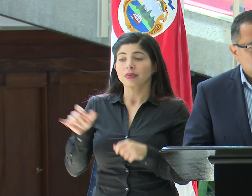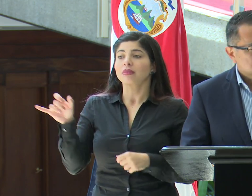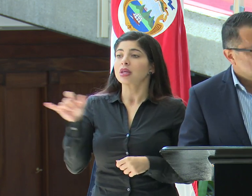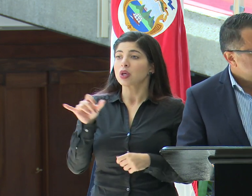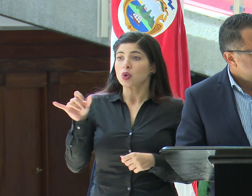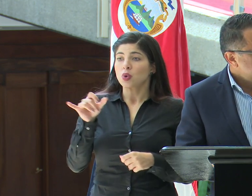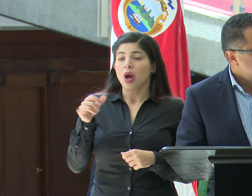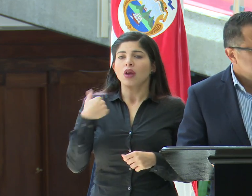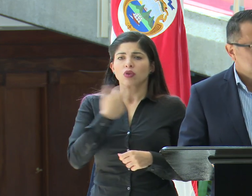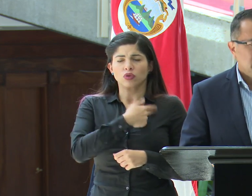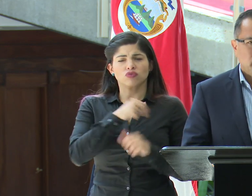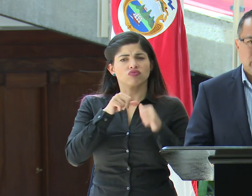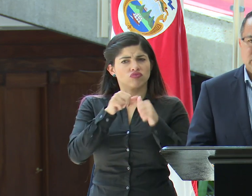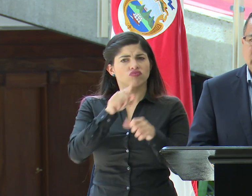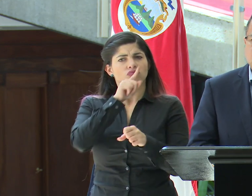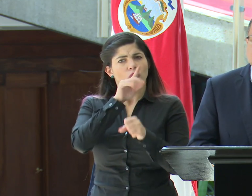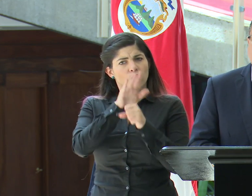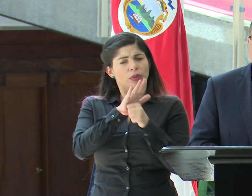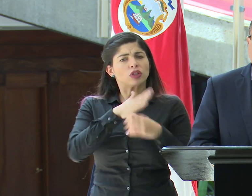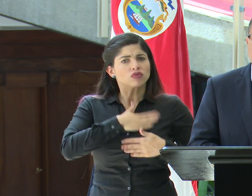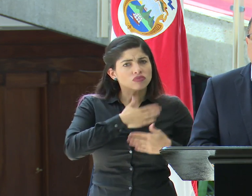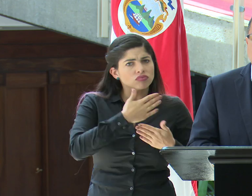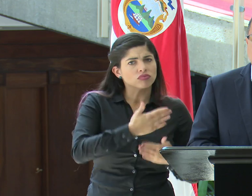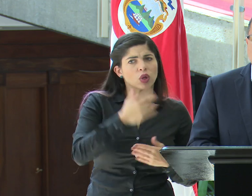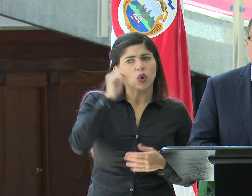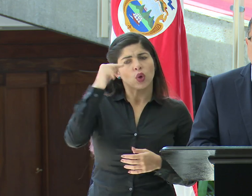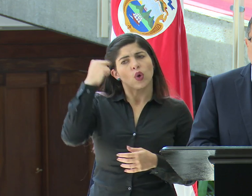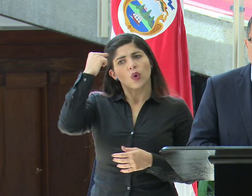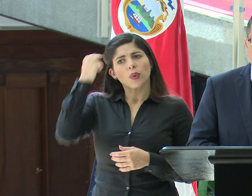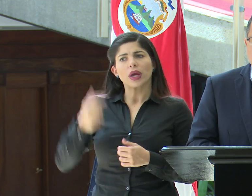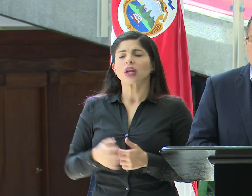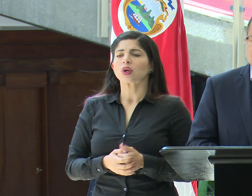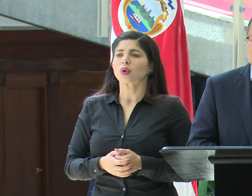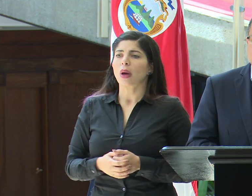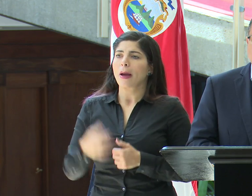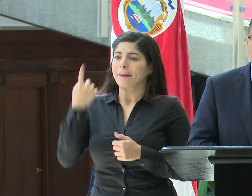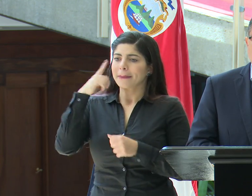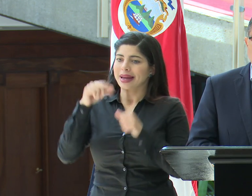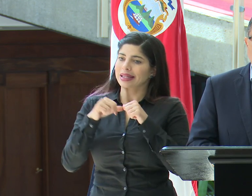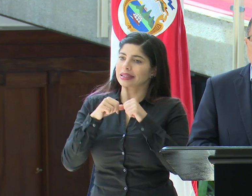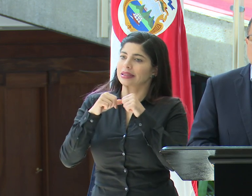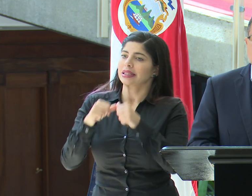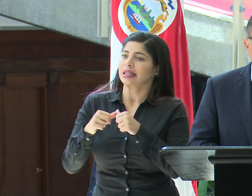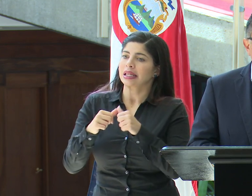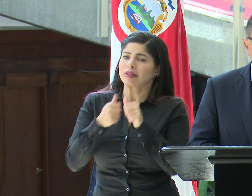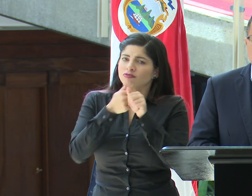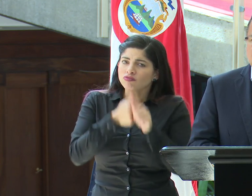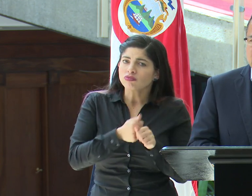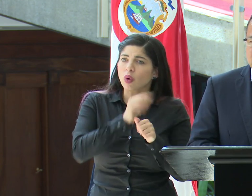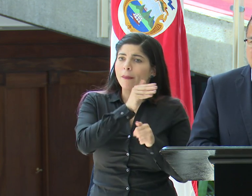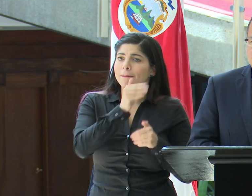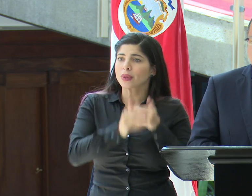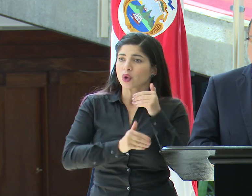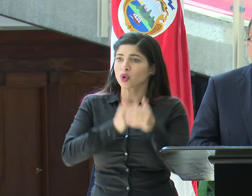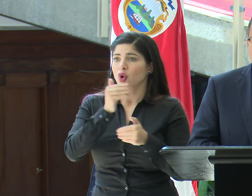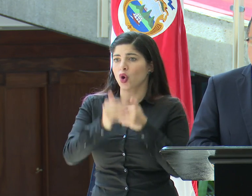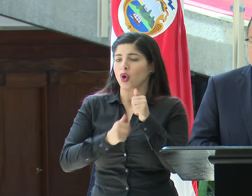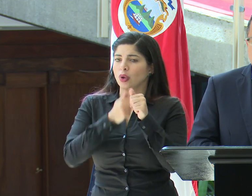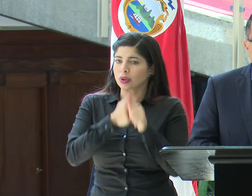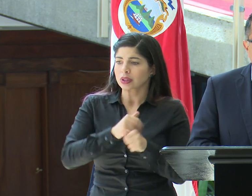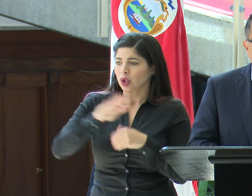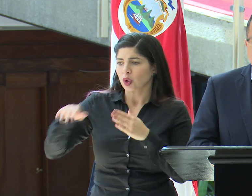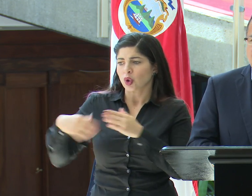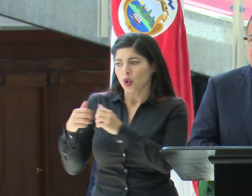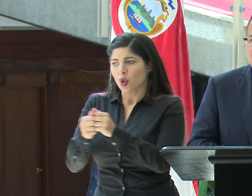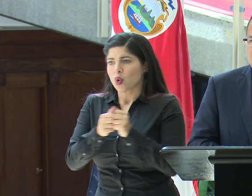Igualmente, nuestro compromiso y ponernos a disposición del gobierno de la República para seguir todos los protocolos que corresponden y unirnos